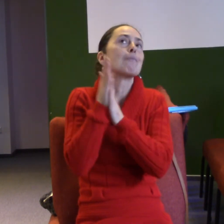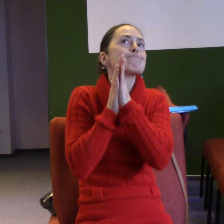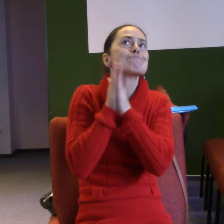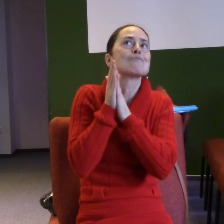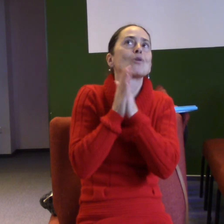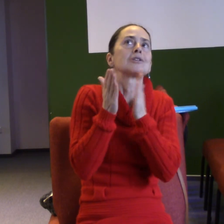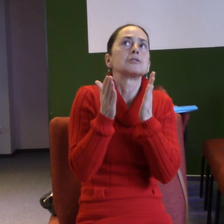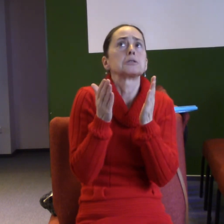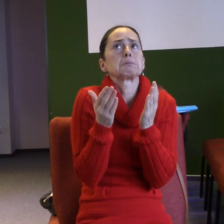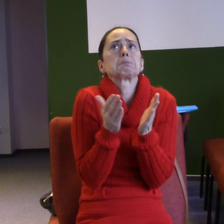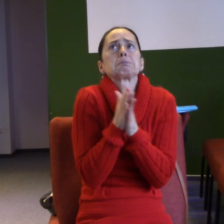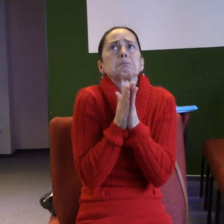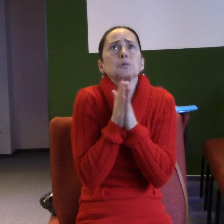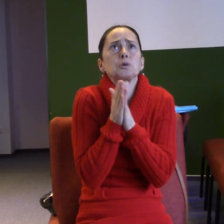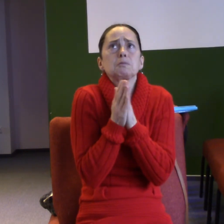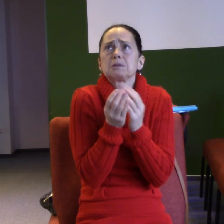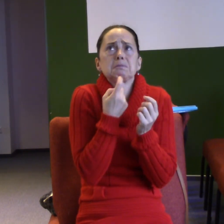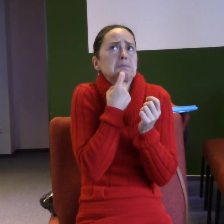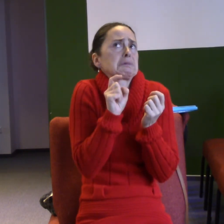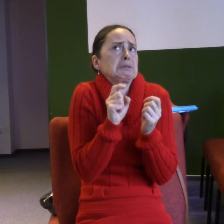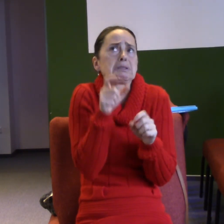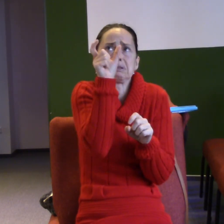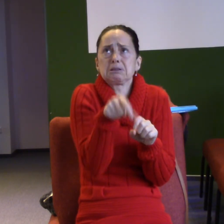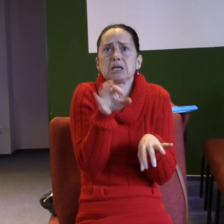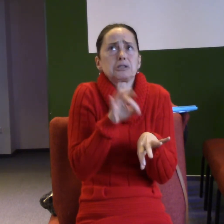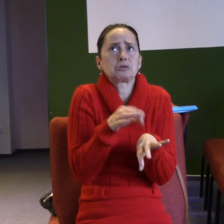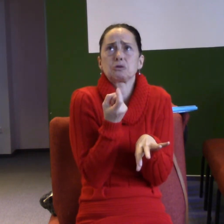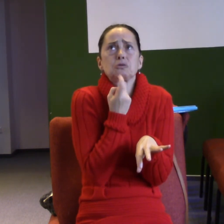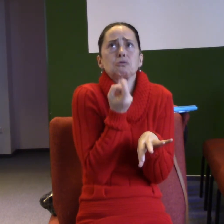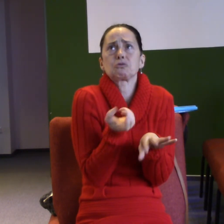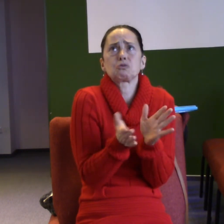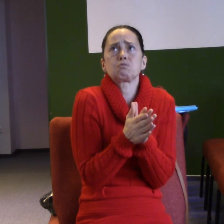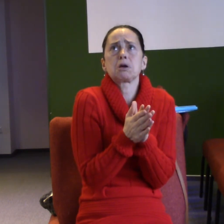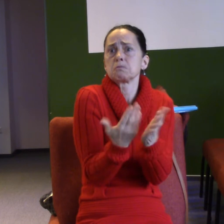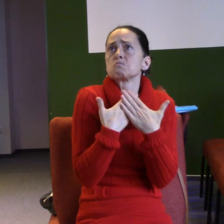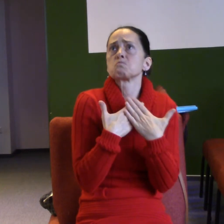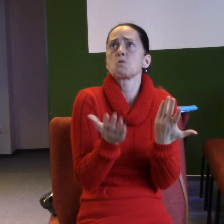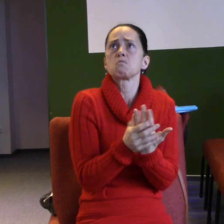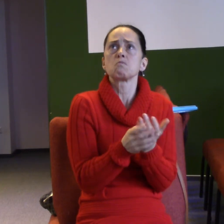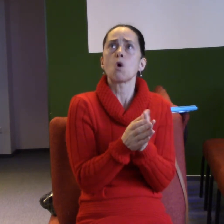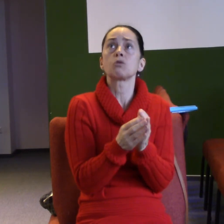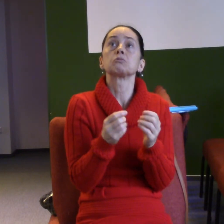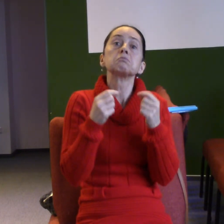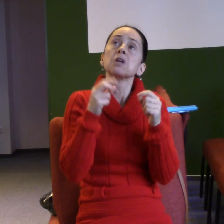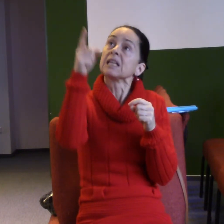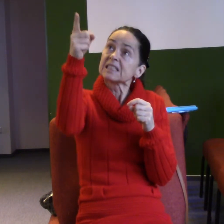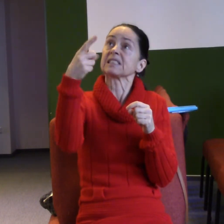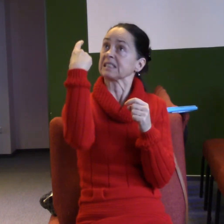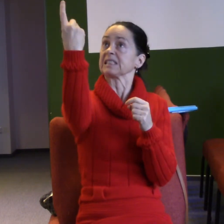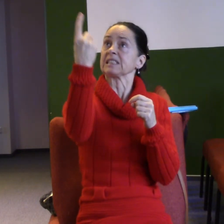zubaři. Neprve si vybouješ to, že jsi prohrál jako křesťan, že prostě zuby potřebují zákrok.